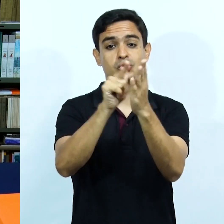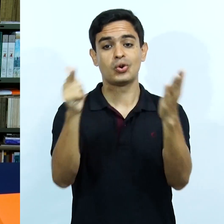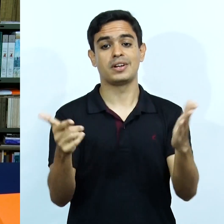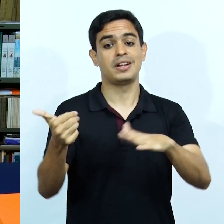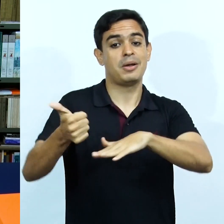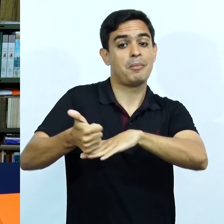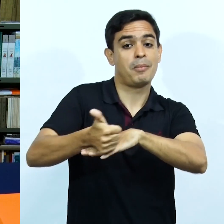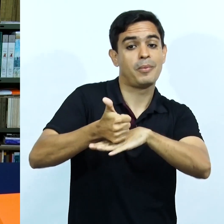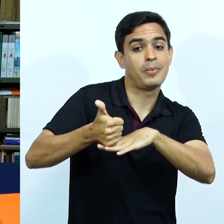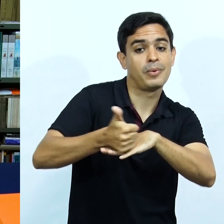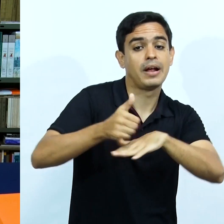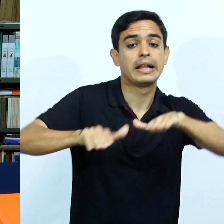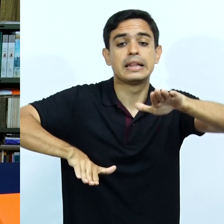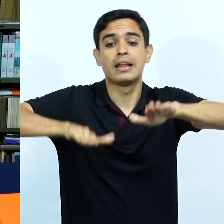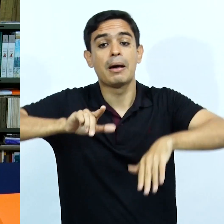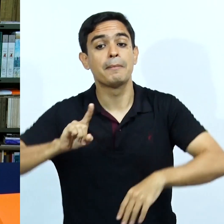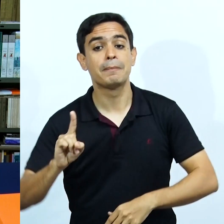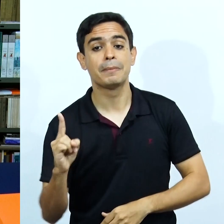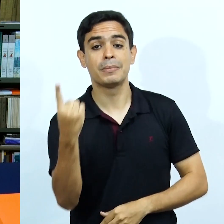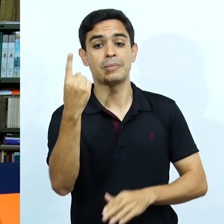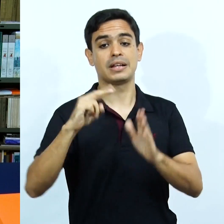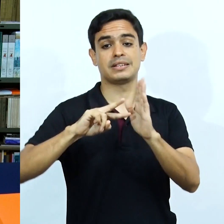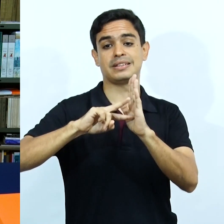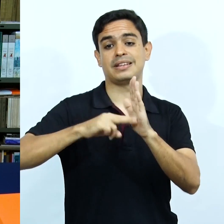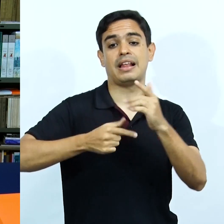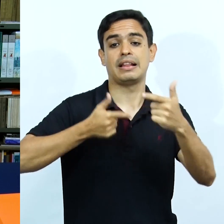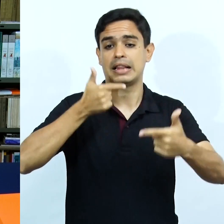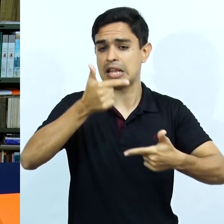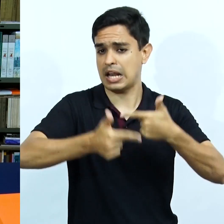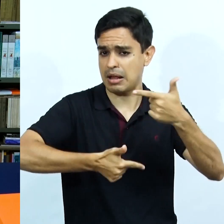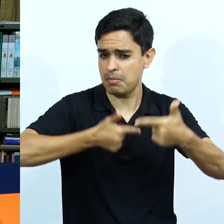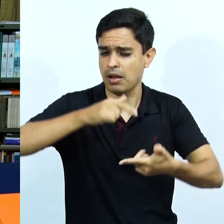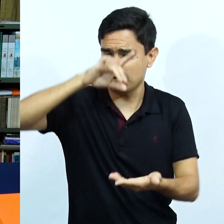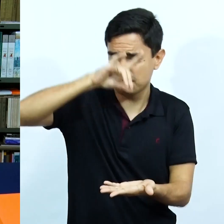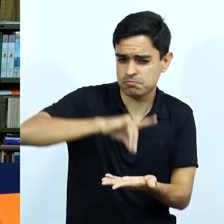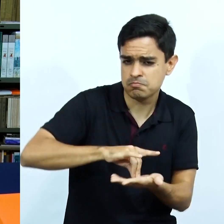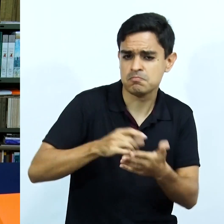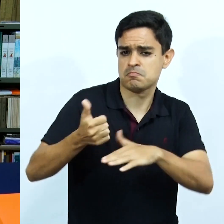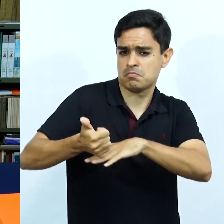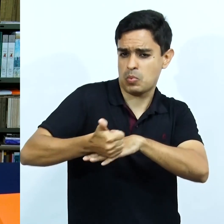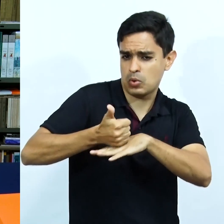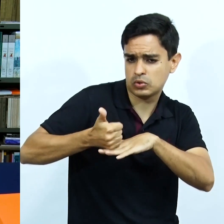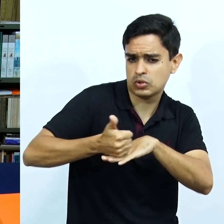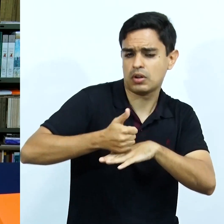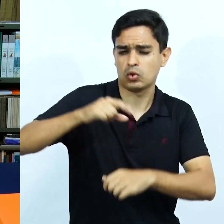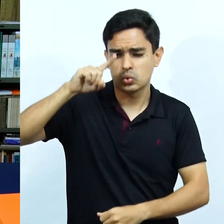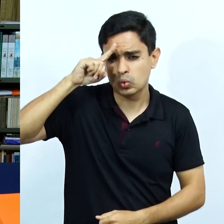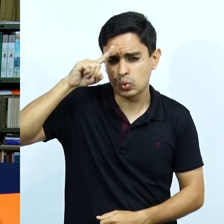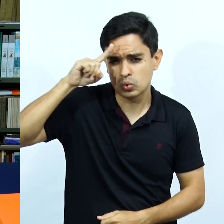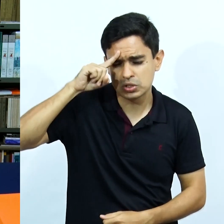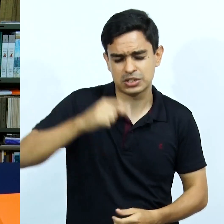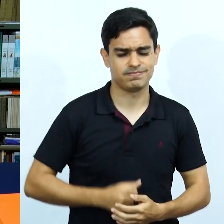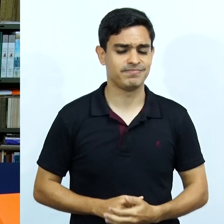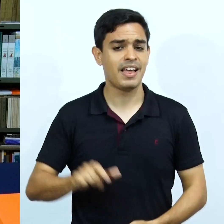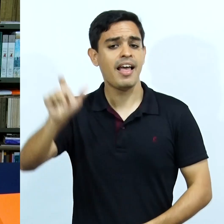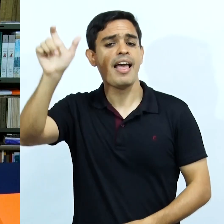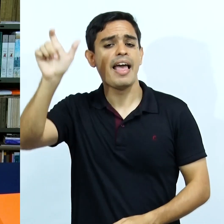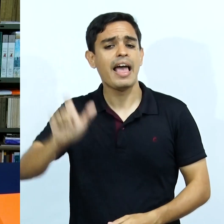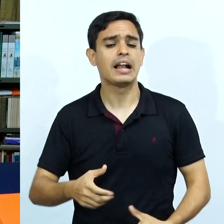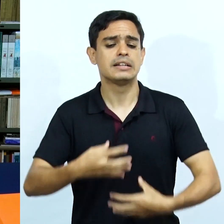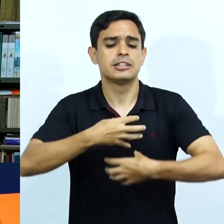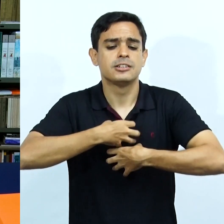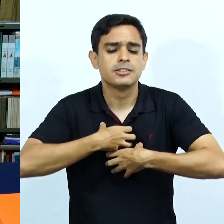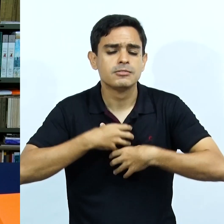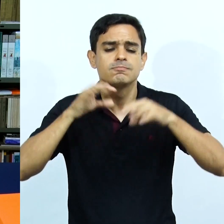pioneira jornalista profissional que ela foi, talvez a primeira a ser sindicalizada, a trabalhar na redação como profissional todos os dias.